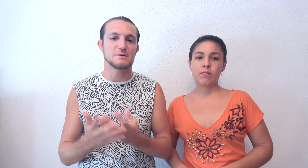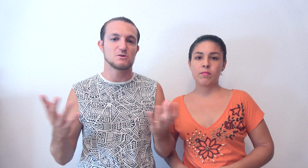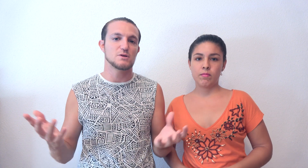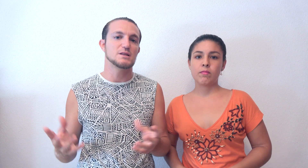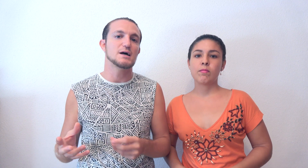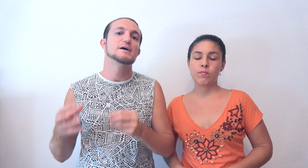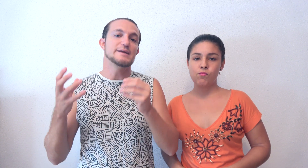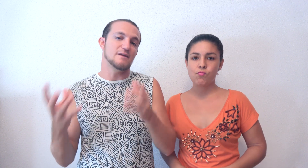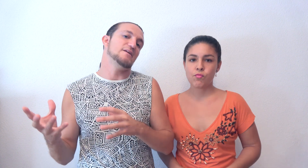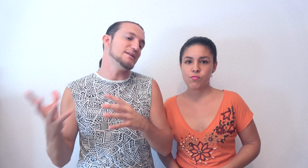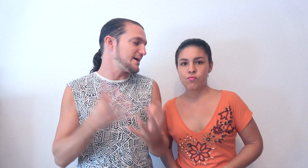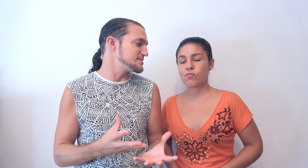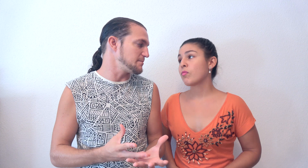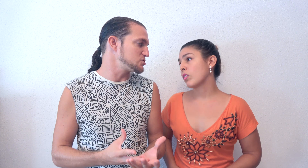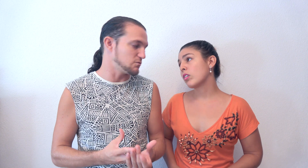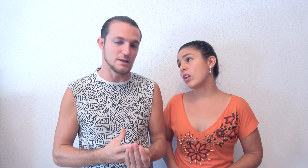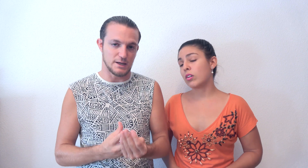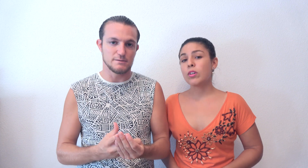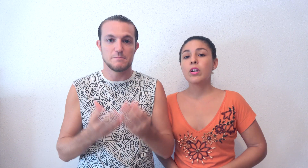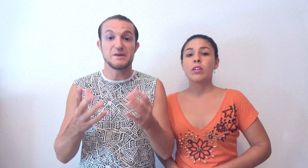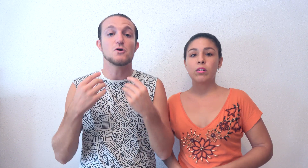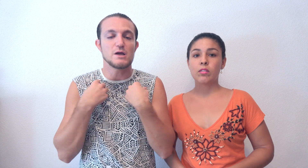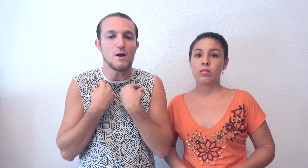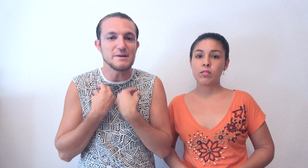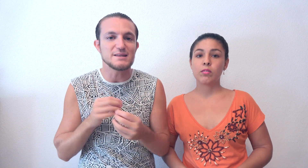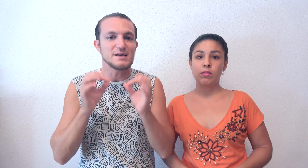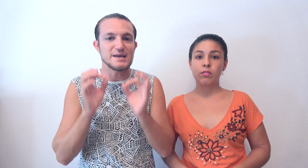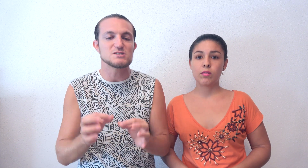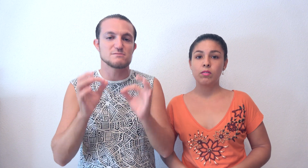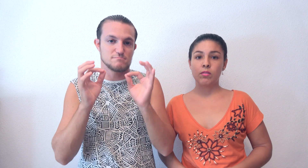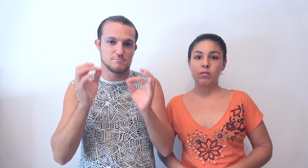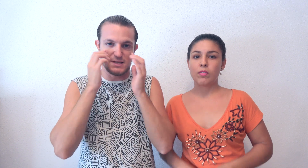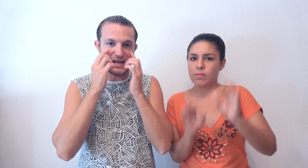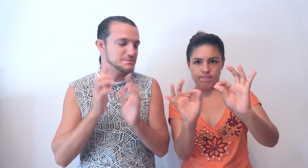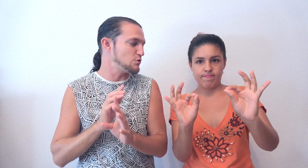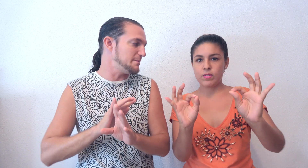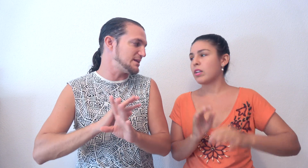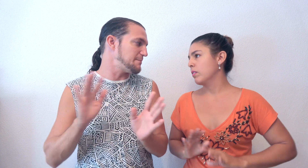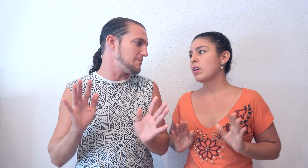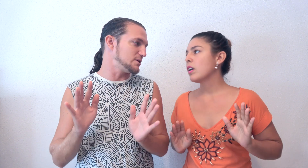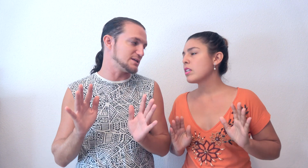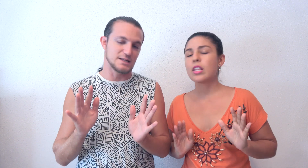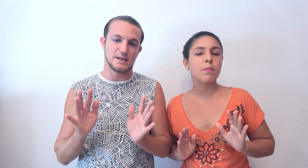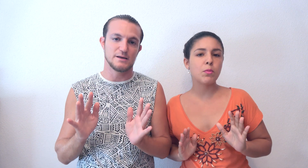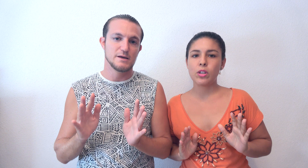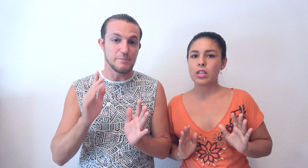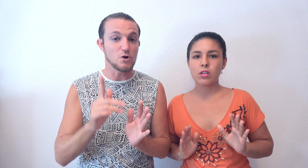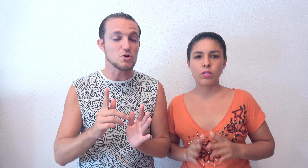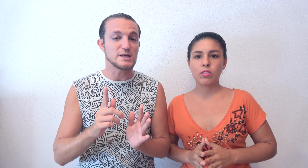más auténtica y al final deja de ser menos auténtica. Claro. Pero igualmente es de las visualmente las más bonitas. Sí, las más bonitas. Pero no nos